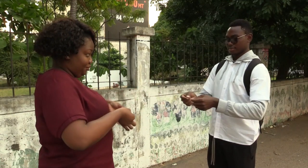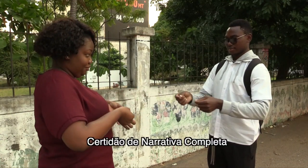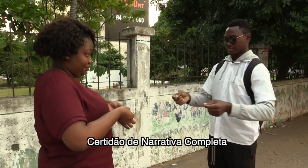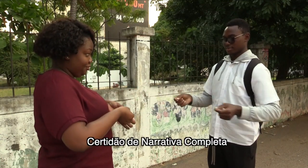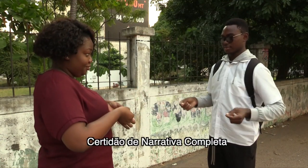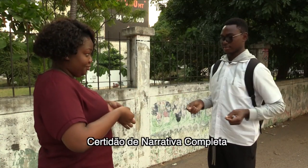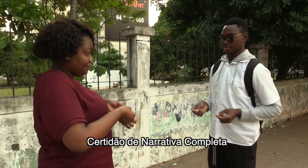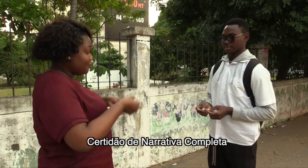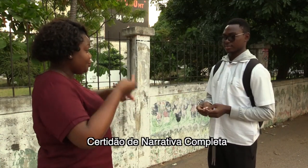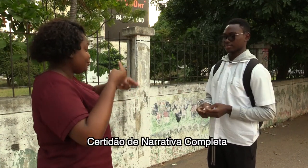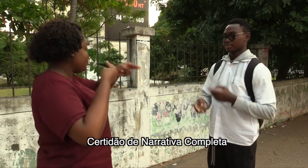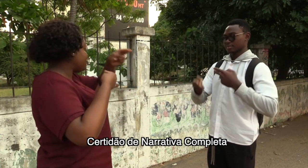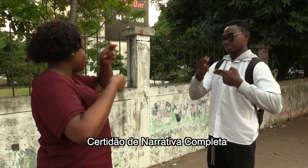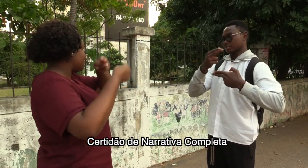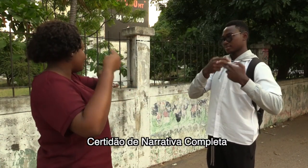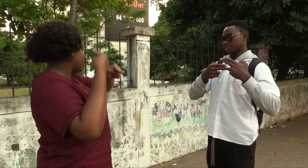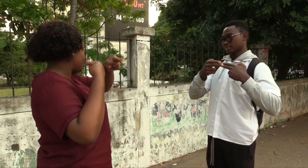certidão de narrativa completa.